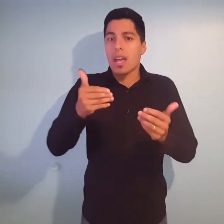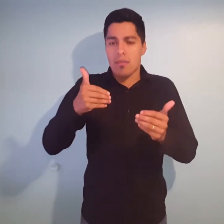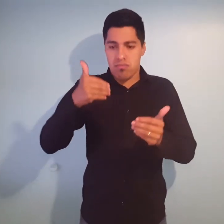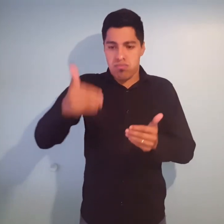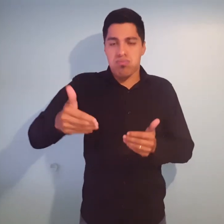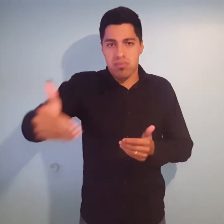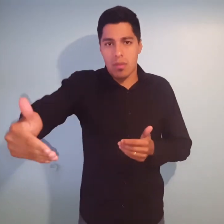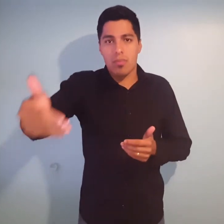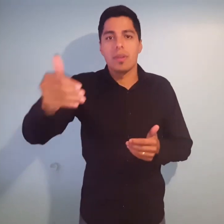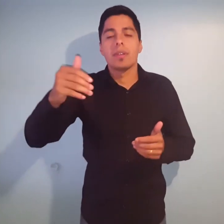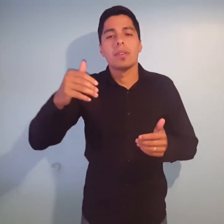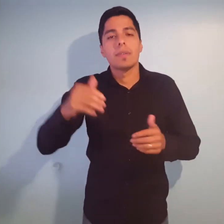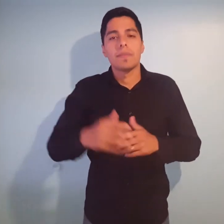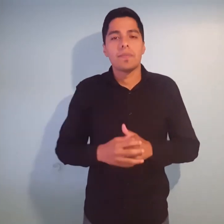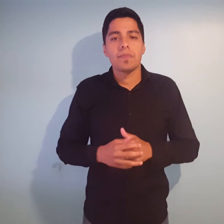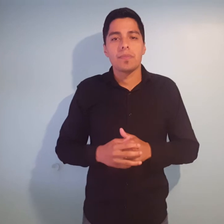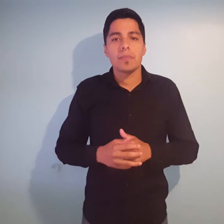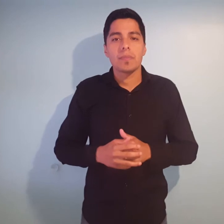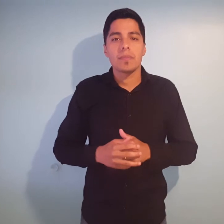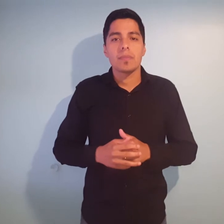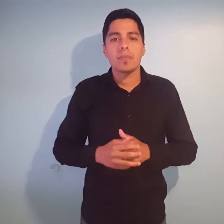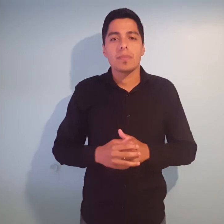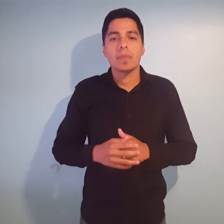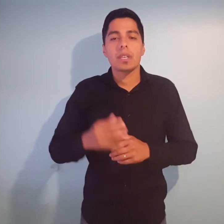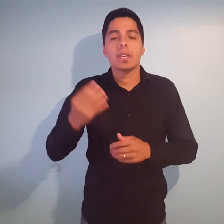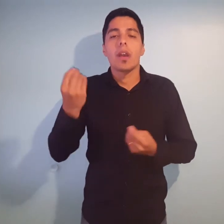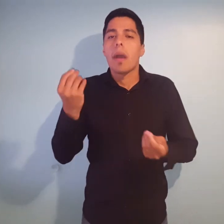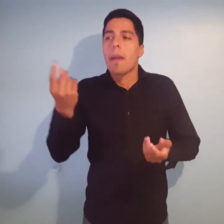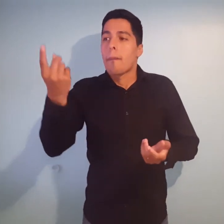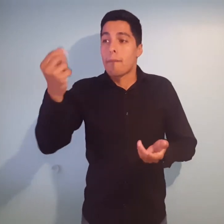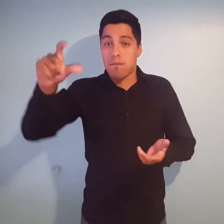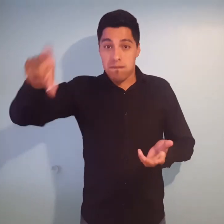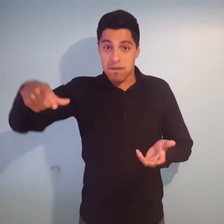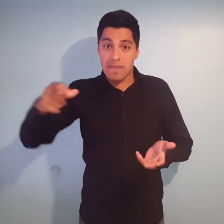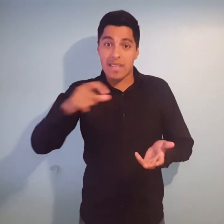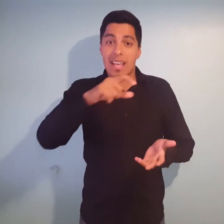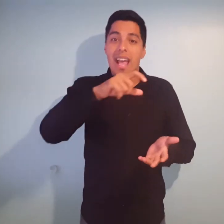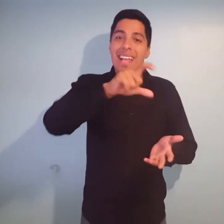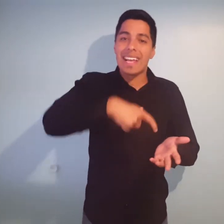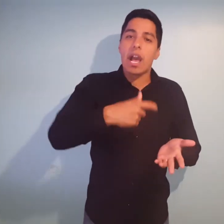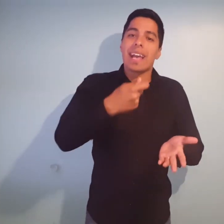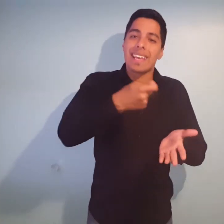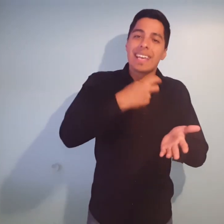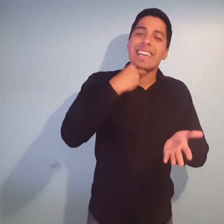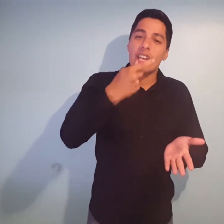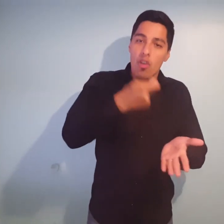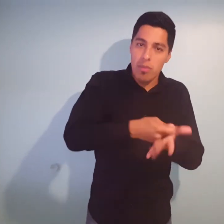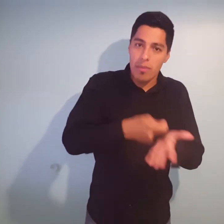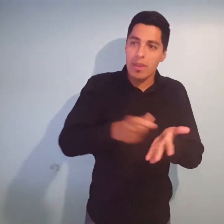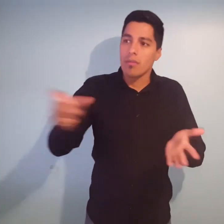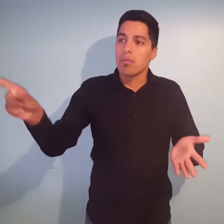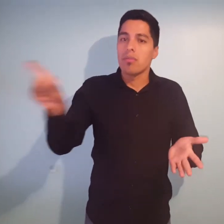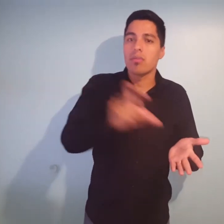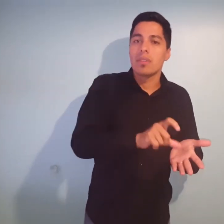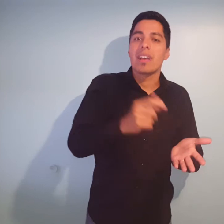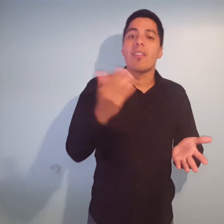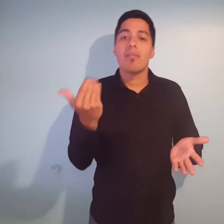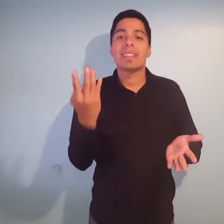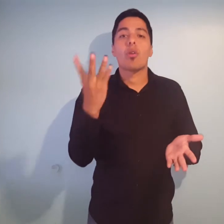montos por medio de la Asignación Universal por Hijo para las 400.000 familias que aún no recibieron. El plan